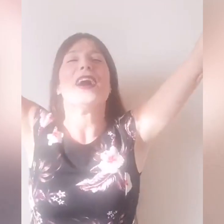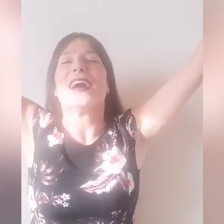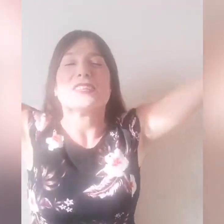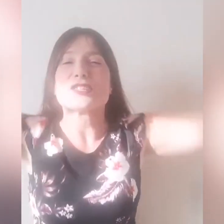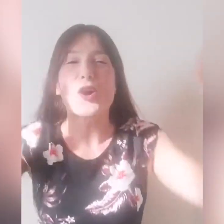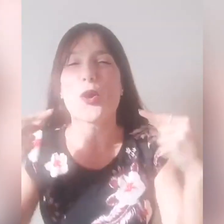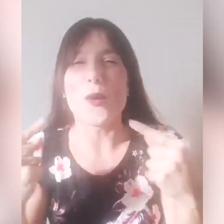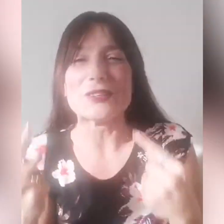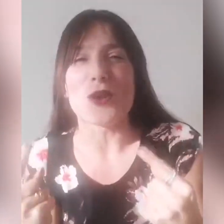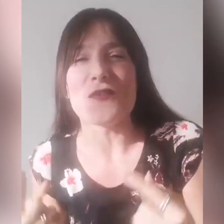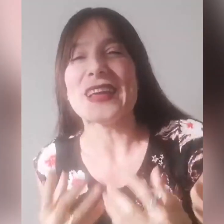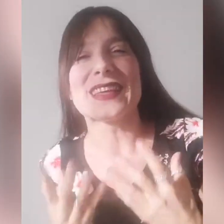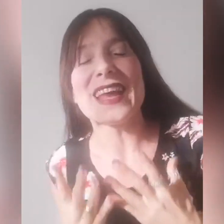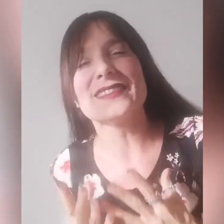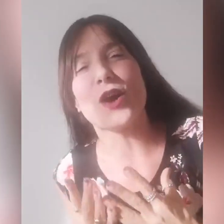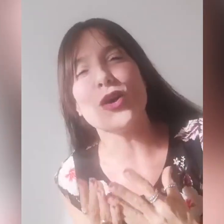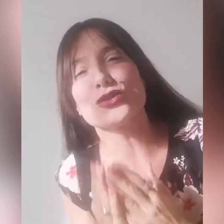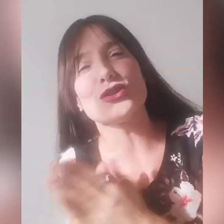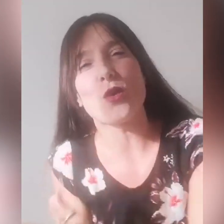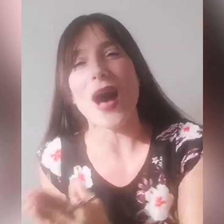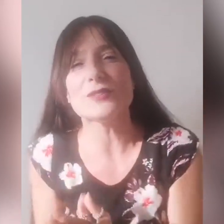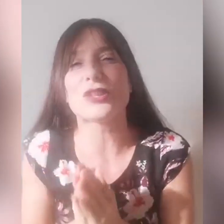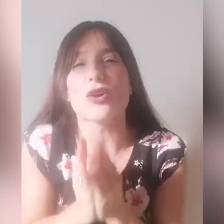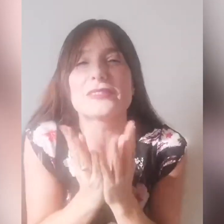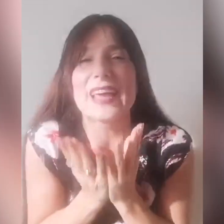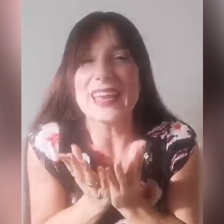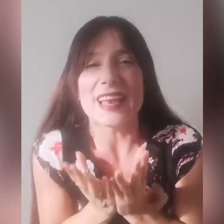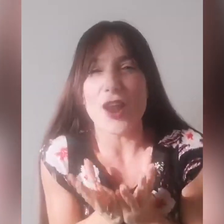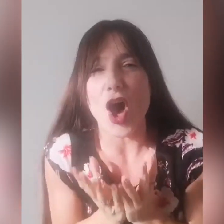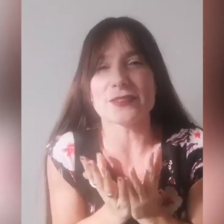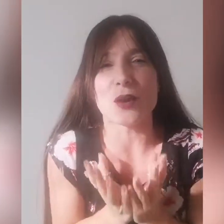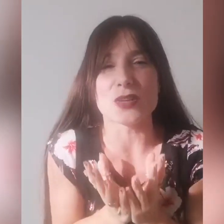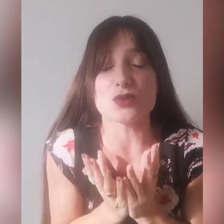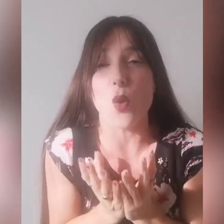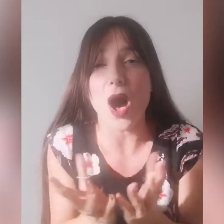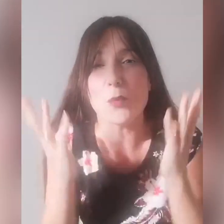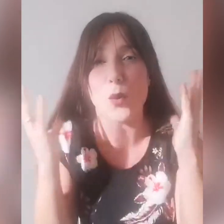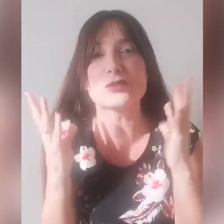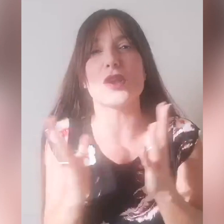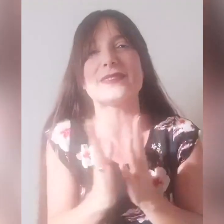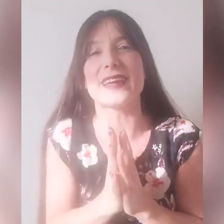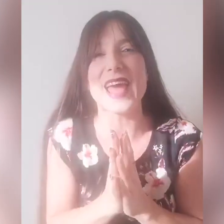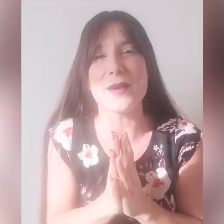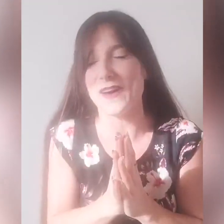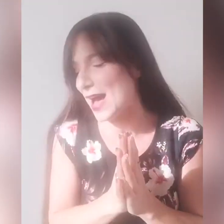Solo quando lo fai ti rendi conto di quanto tiene la nota quest'uomo, quanto la teneva!